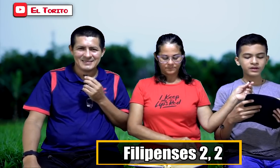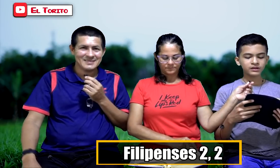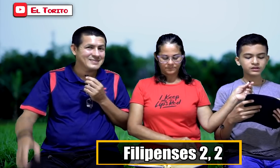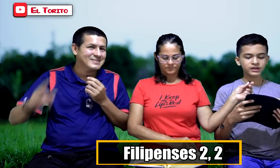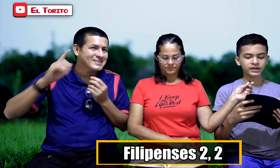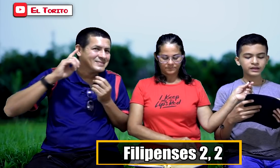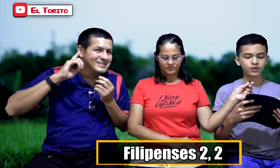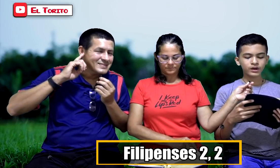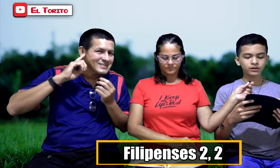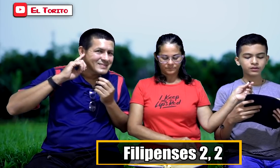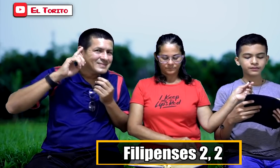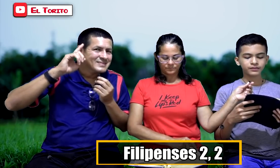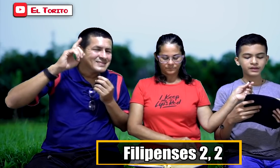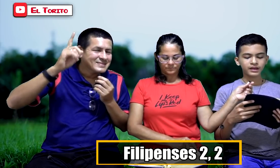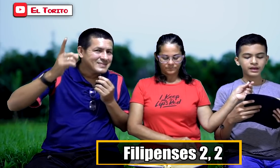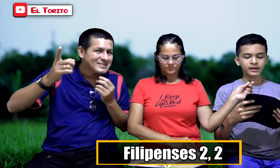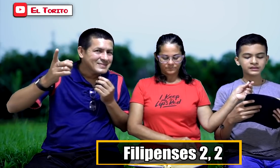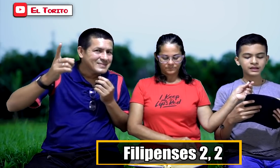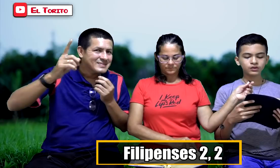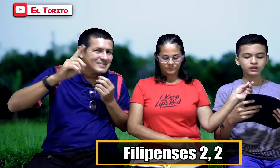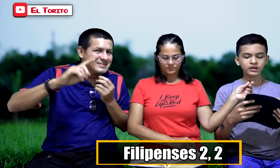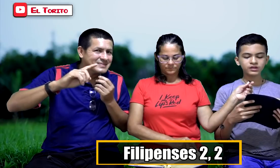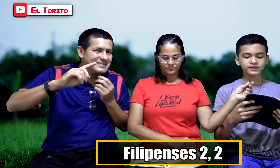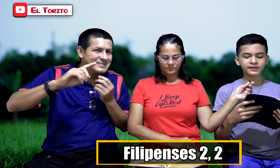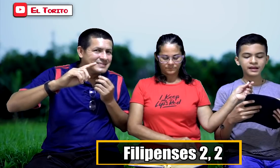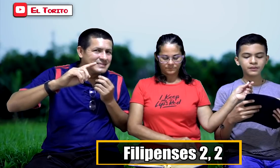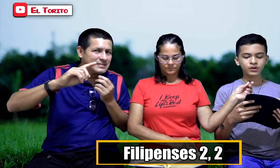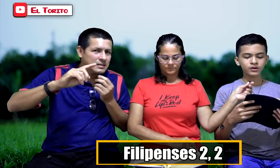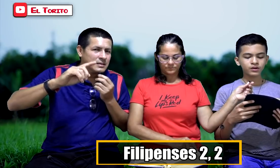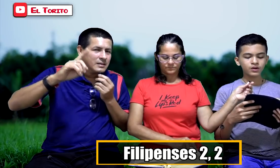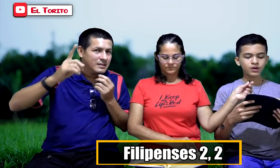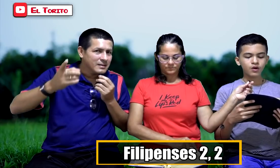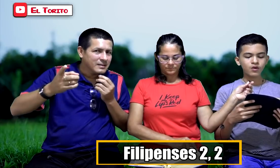poniéndose de acuerdo, estando unidos en el amor, y